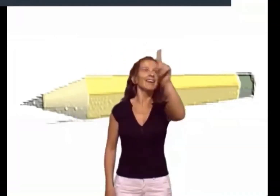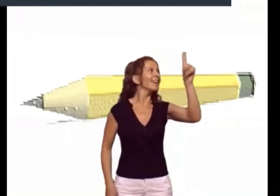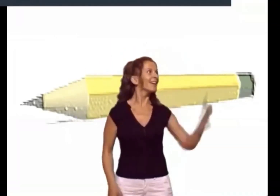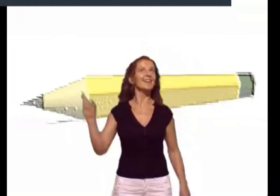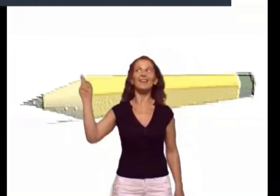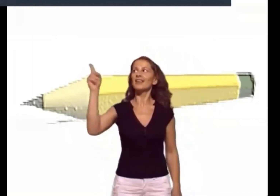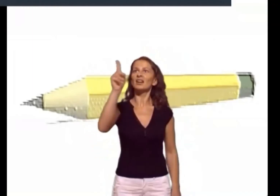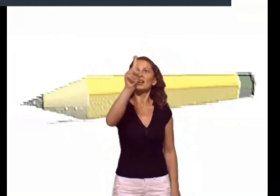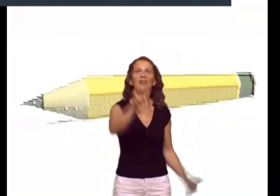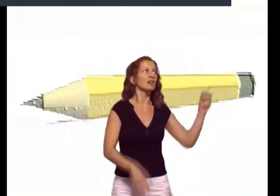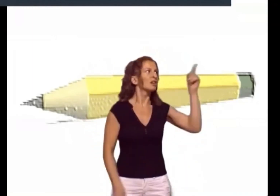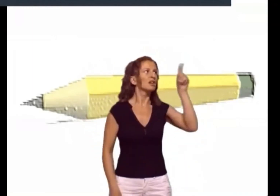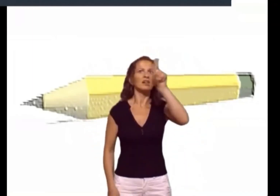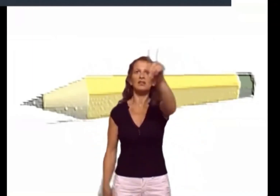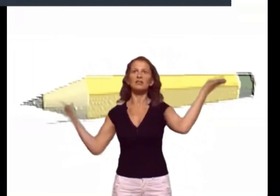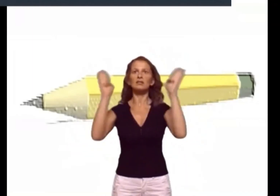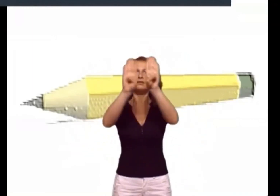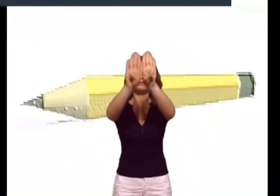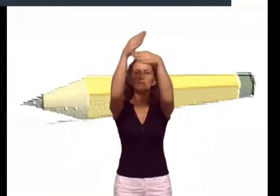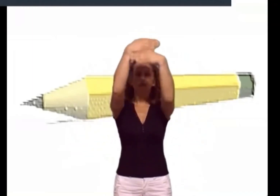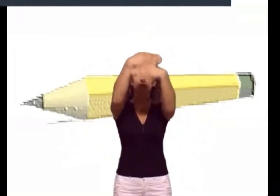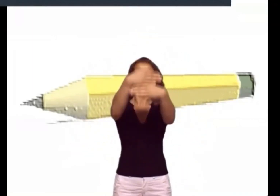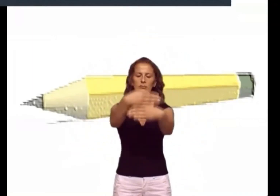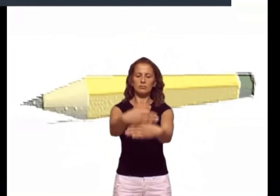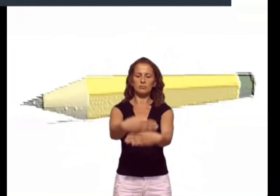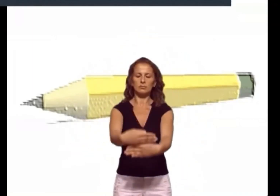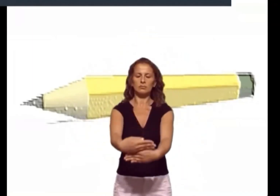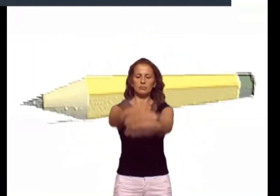il titolo è matita scusate non l'avevo detto